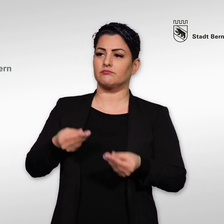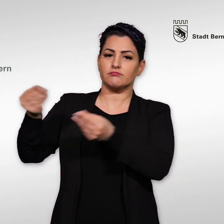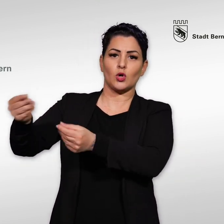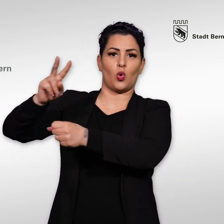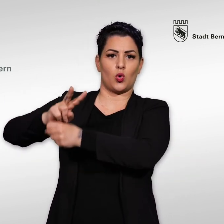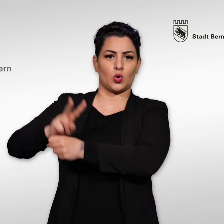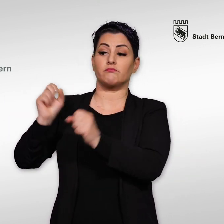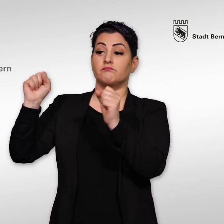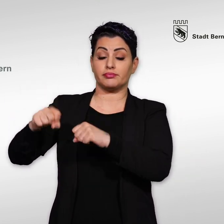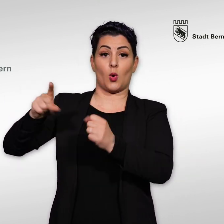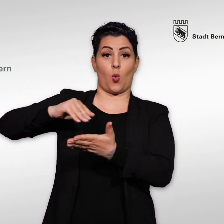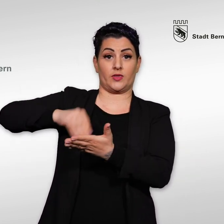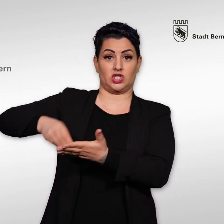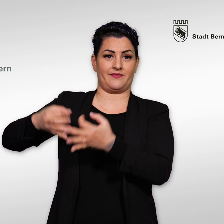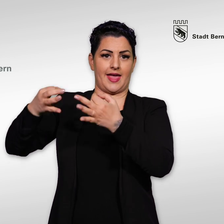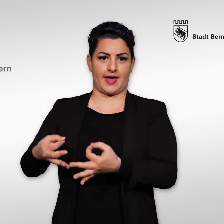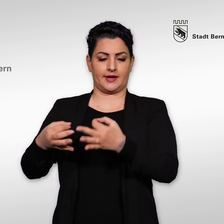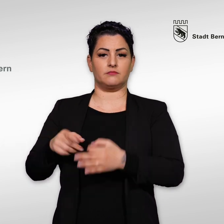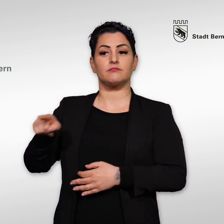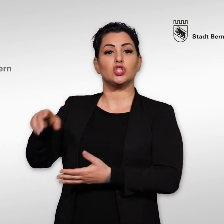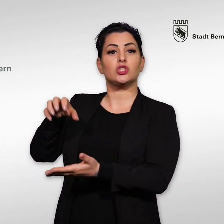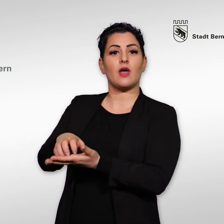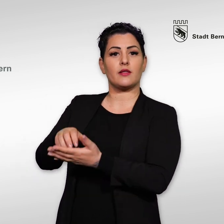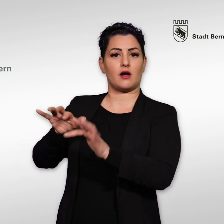Kontrolle oder Beglaubigung der Unterschriften eingereicht werden.